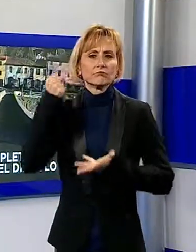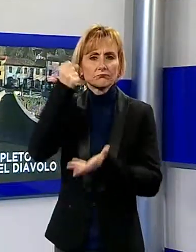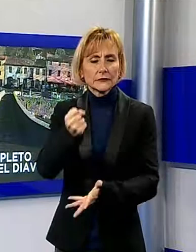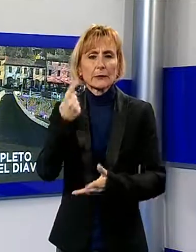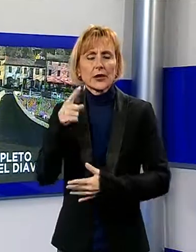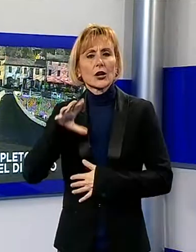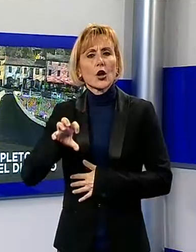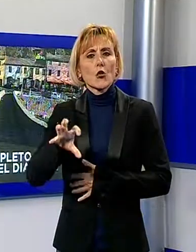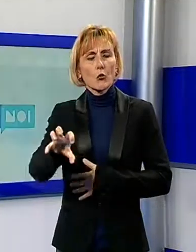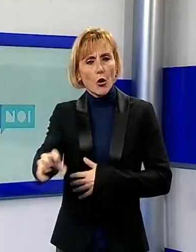Valle del Secchio.